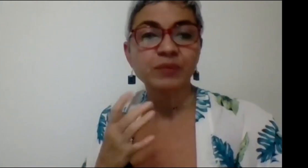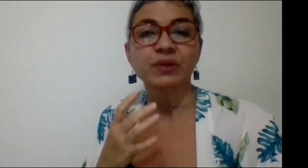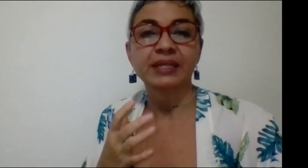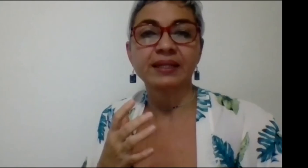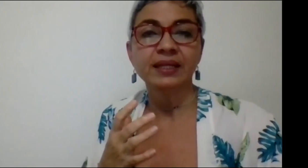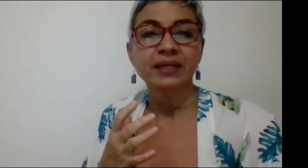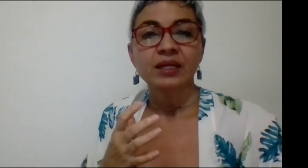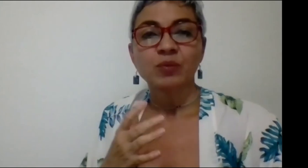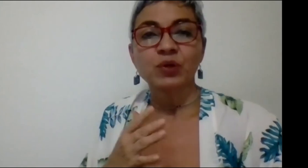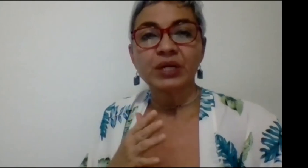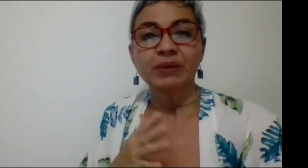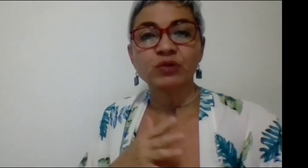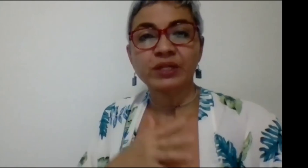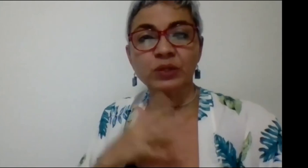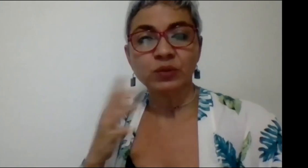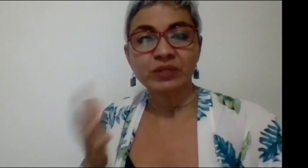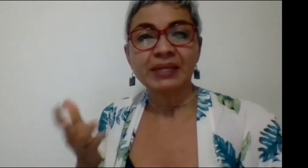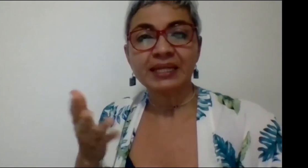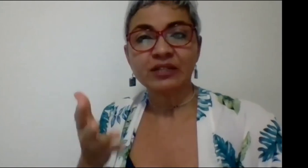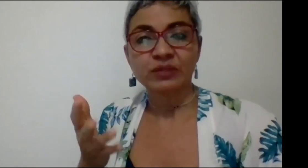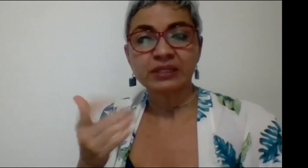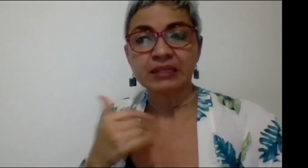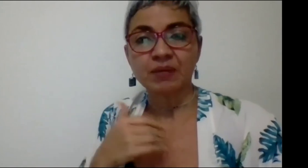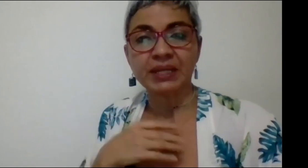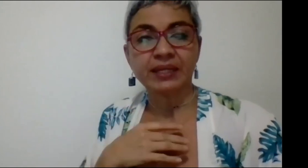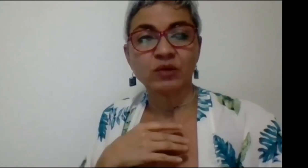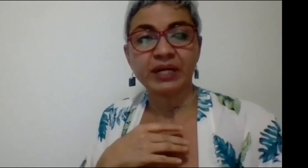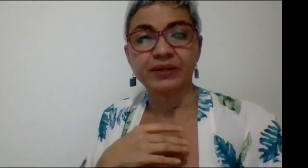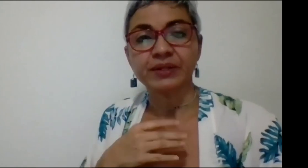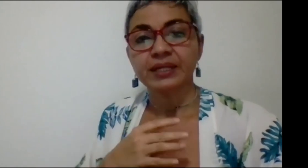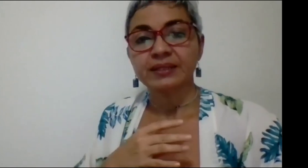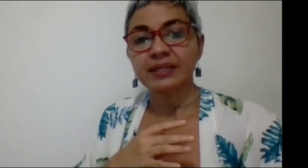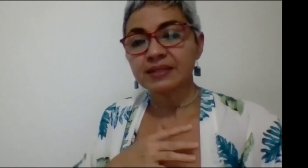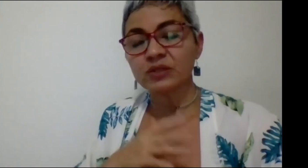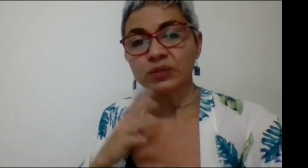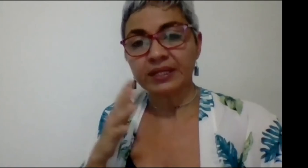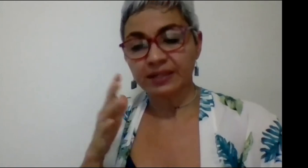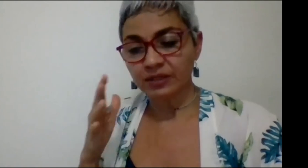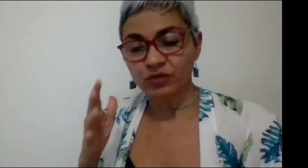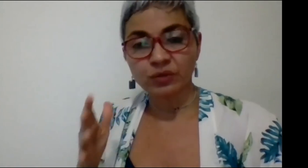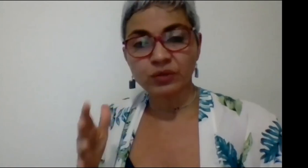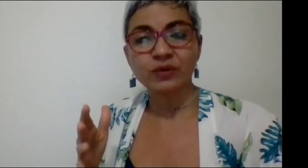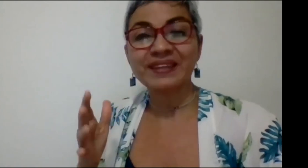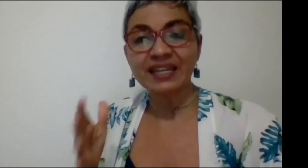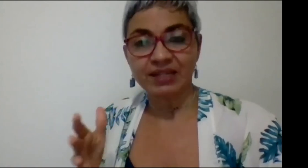importante porque va a suceder justamente las cosas que estaba planteando Mario, si este estudiante sordo debe